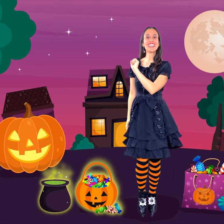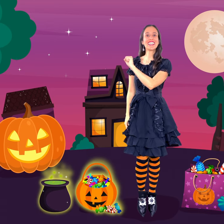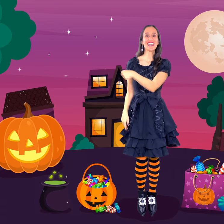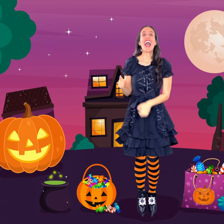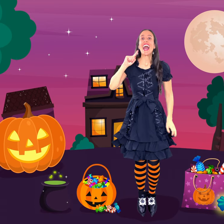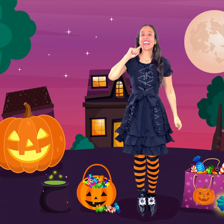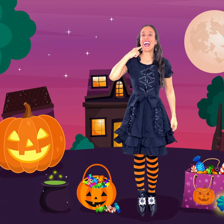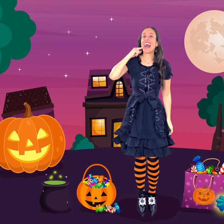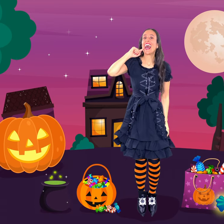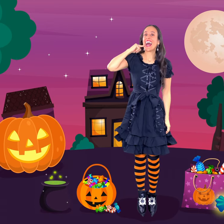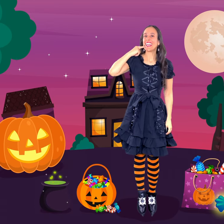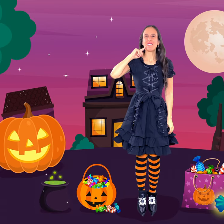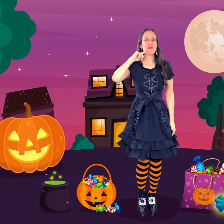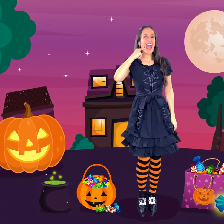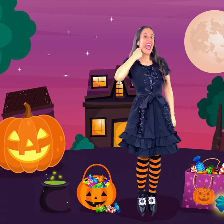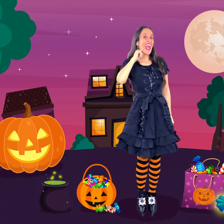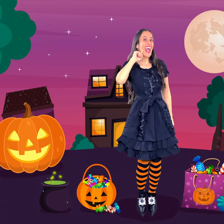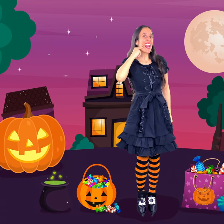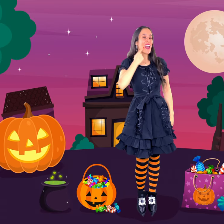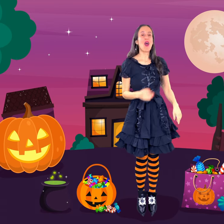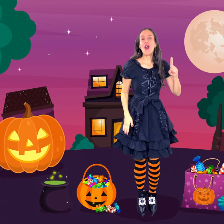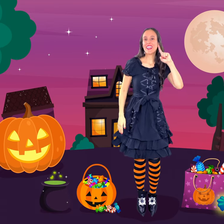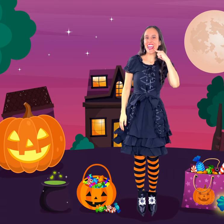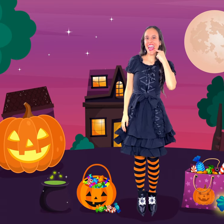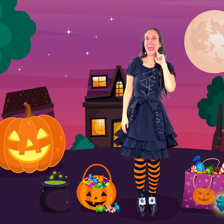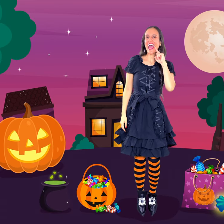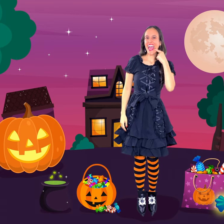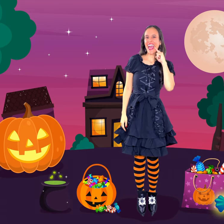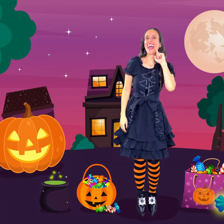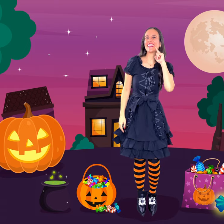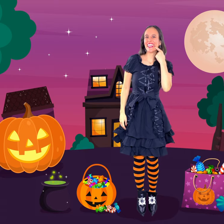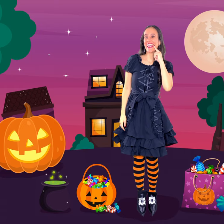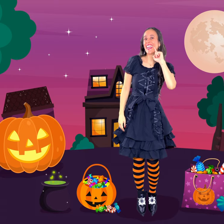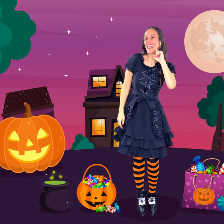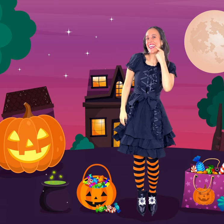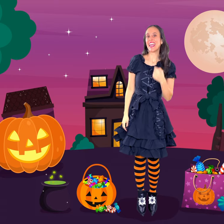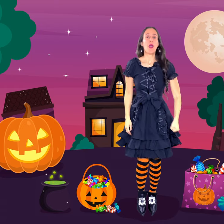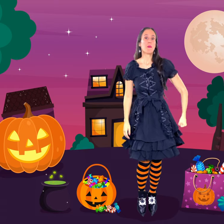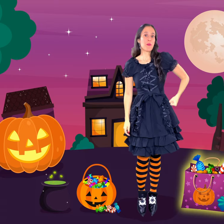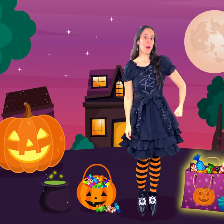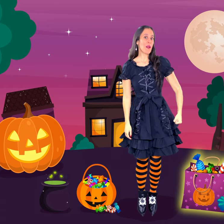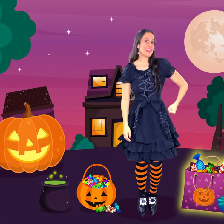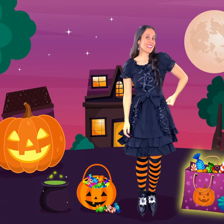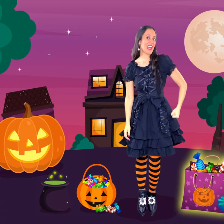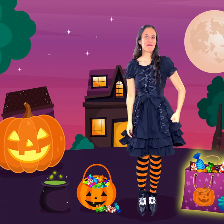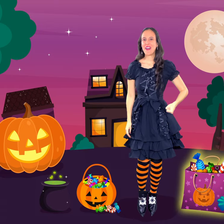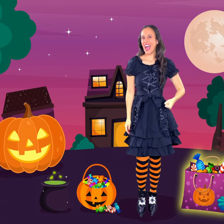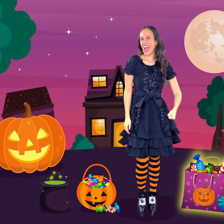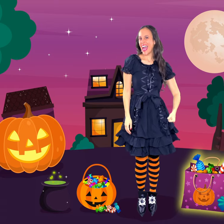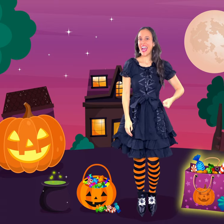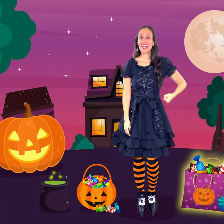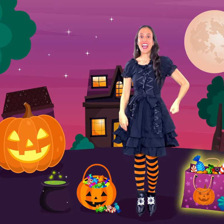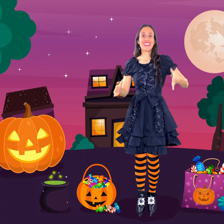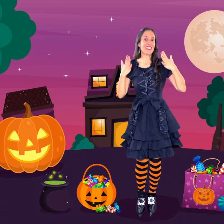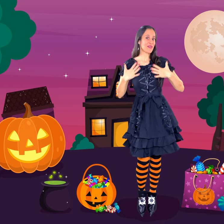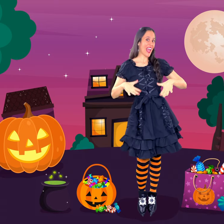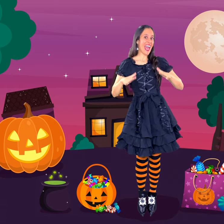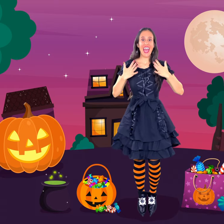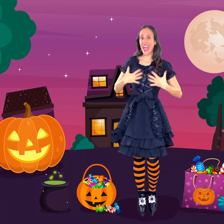Caramelo candy Bolsa bag, disfraz